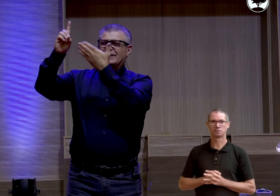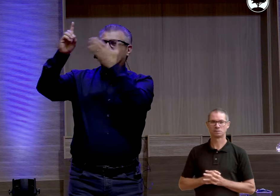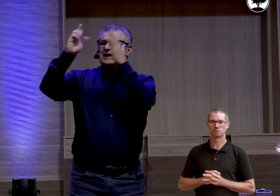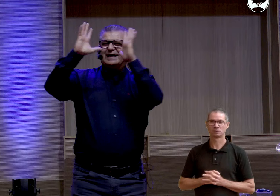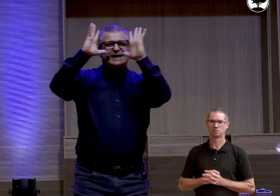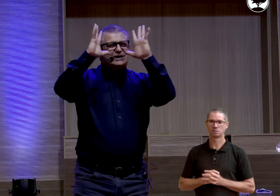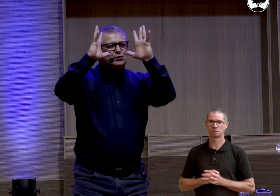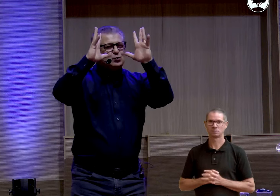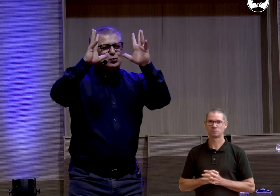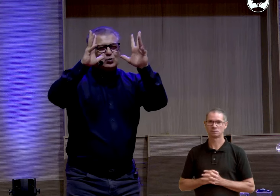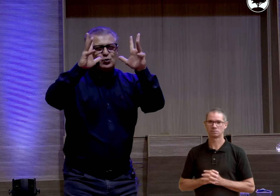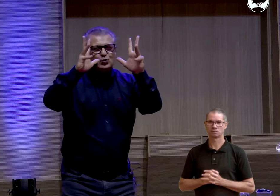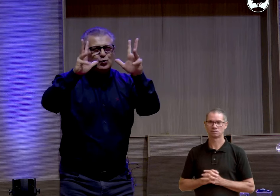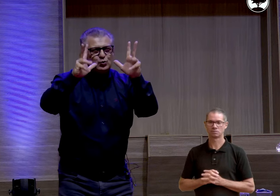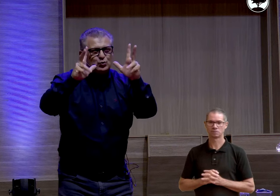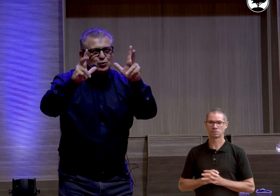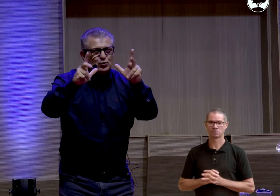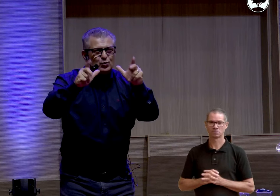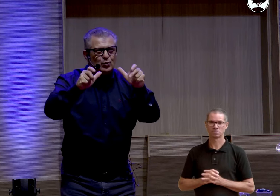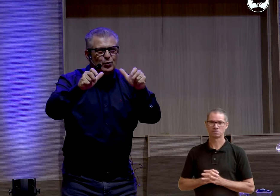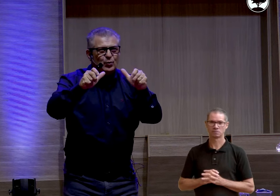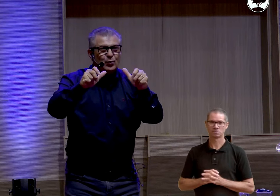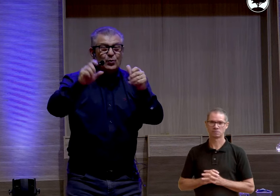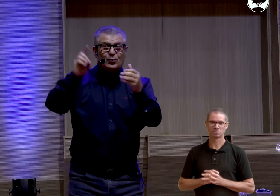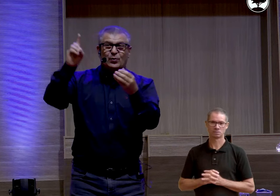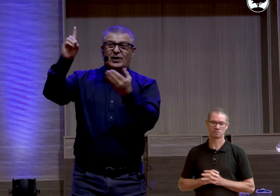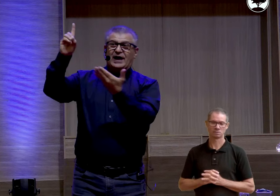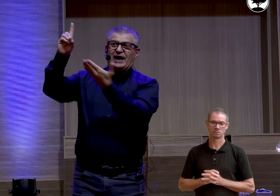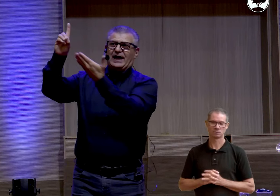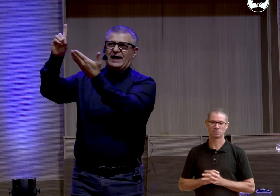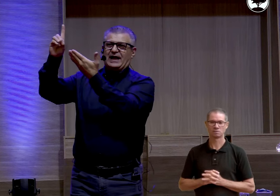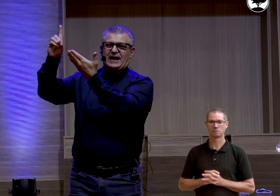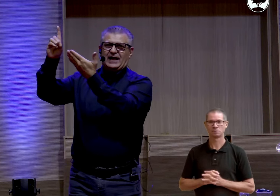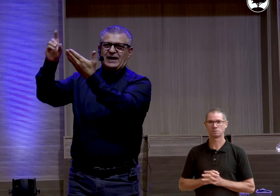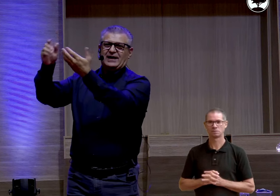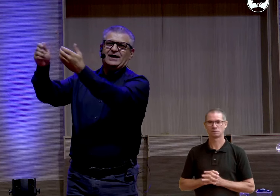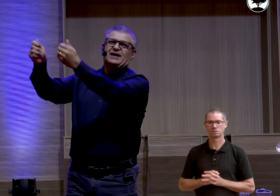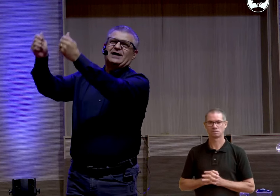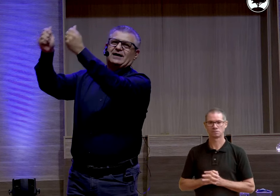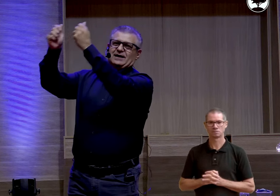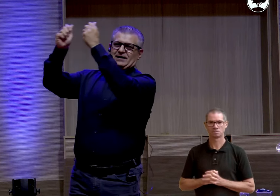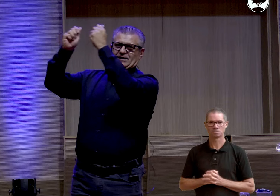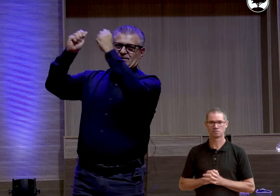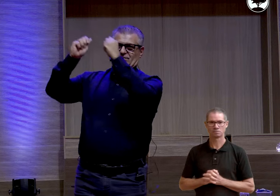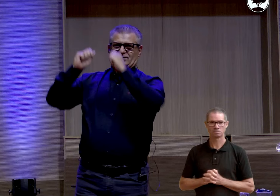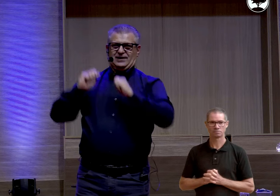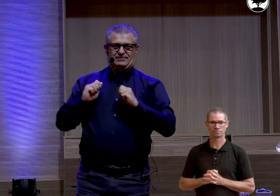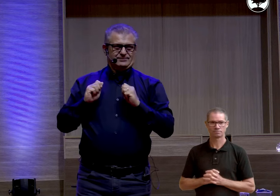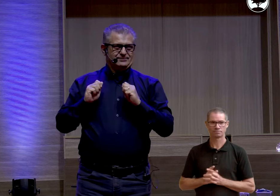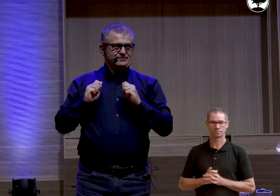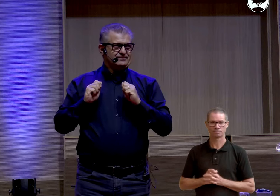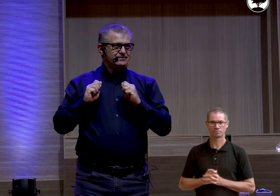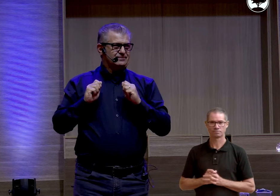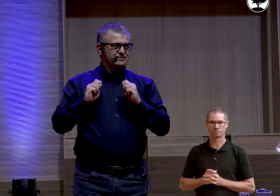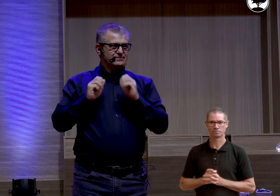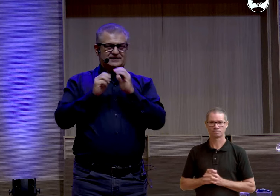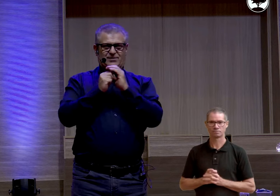e tudo, ele nos dá,